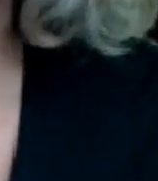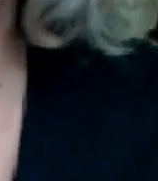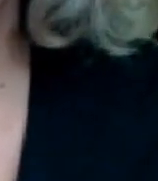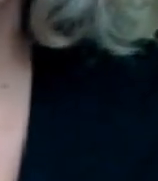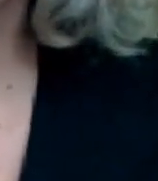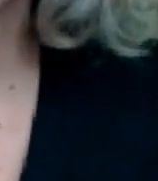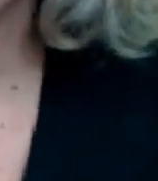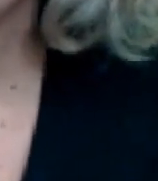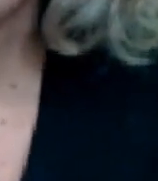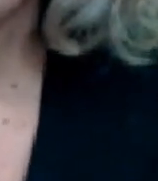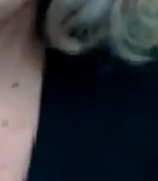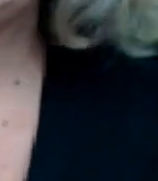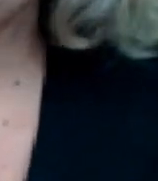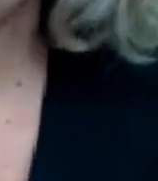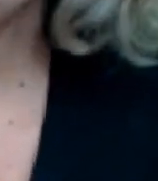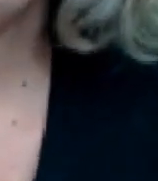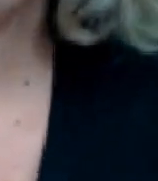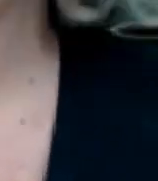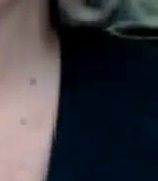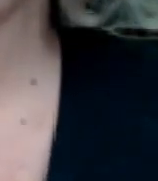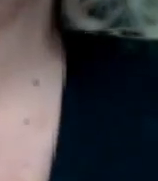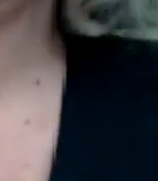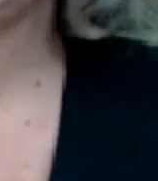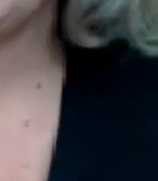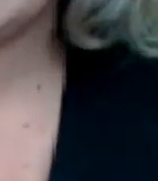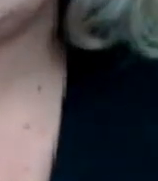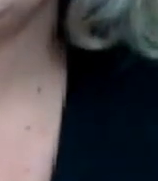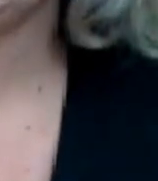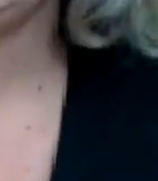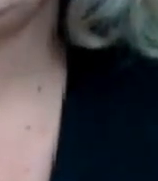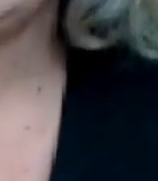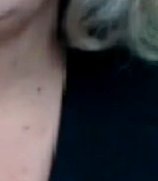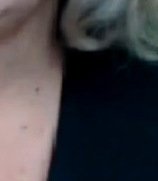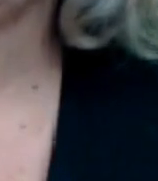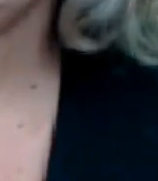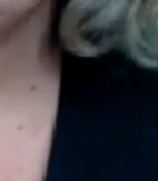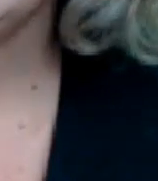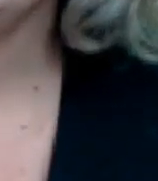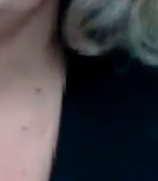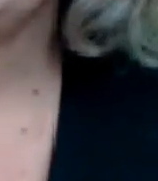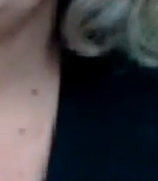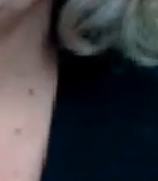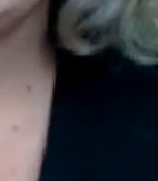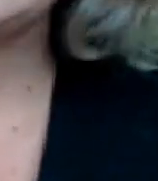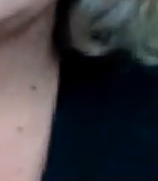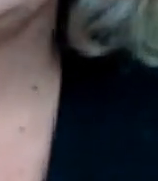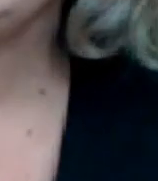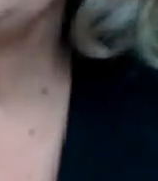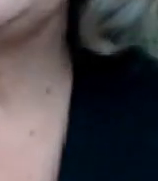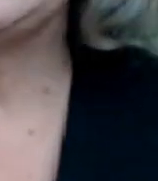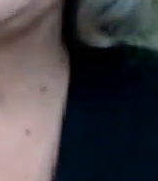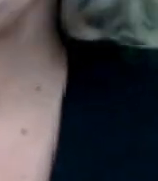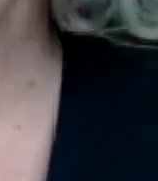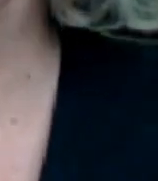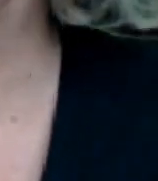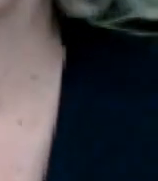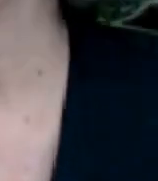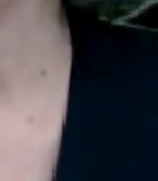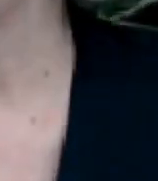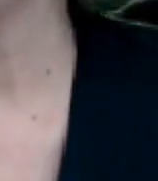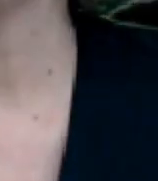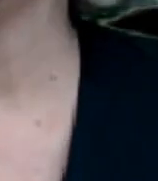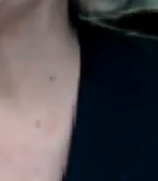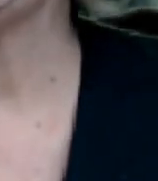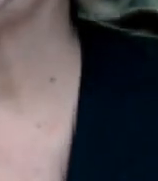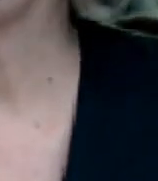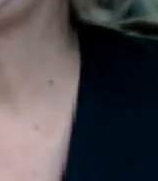eh quizá todavía no han podido superar lo de la crimen porque esa gente pues también no se